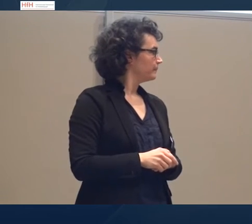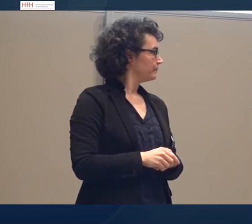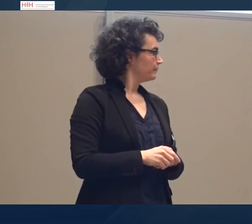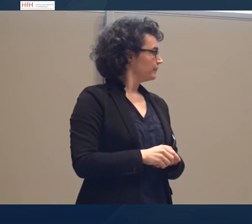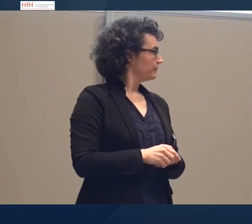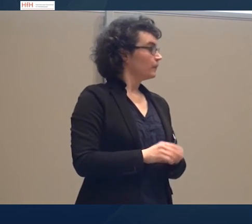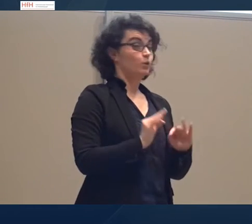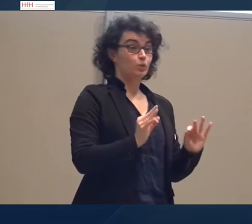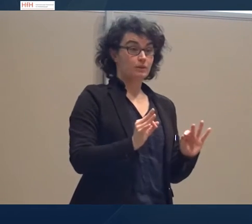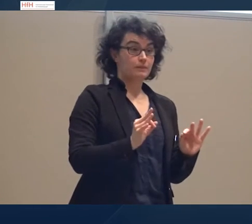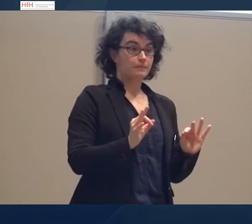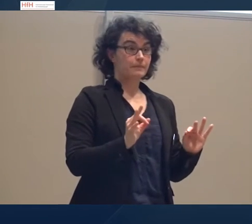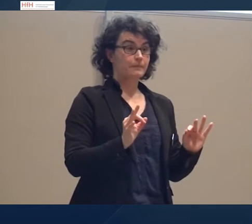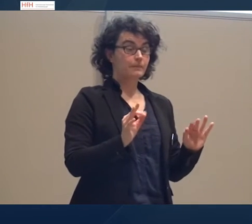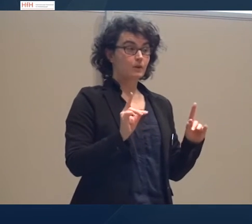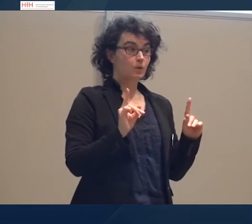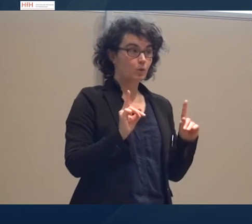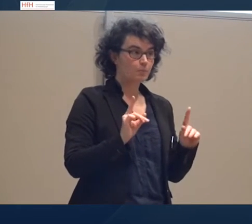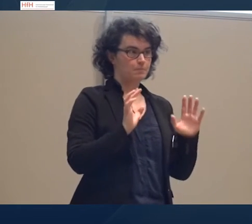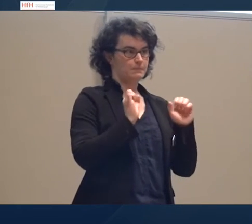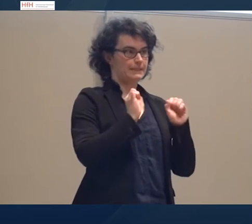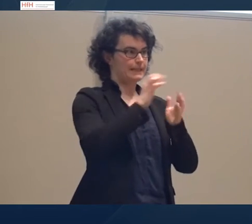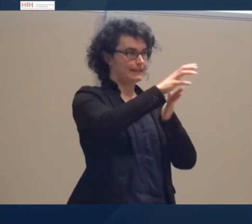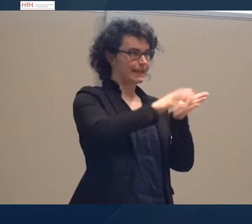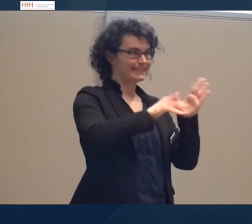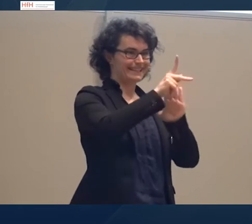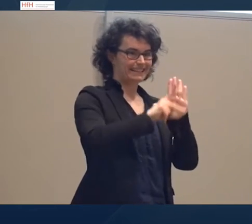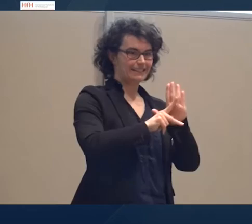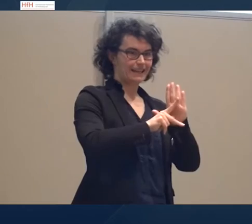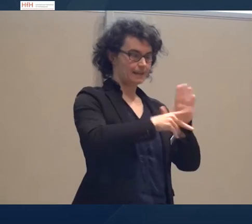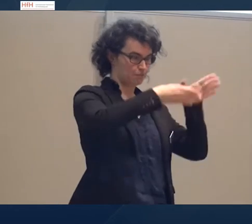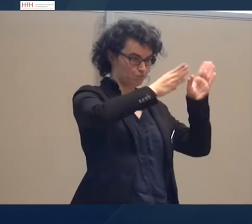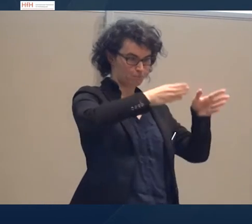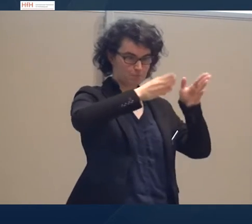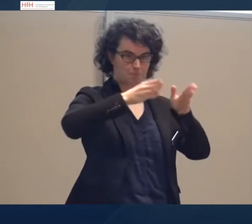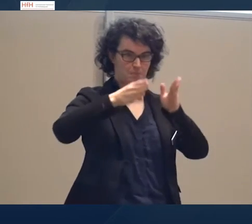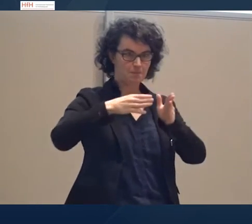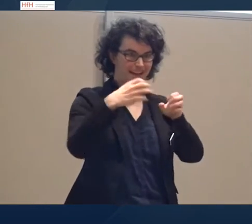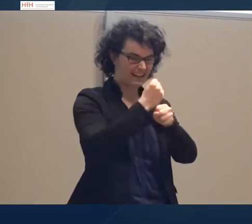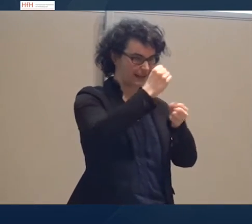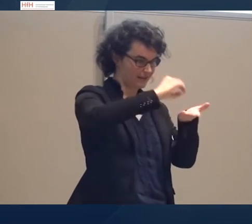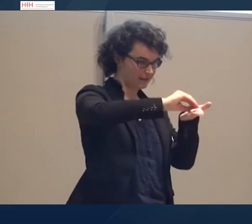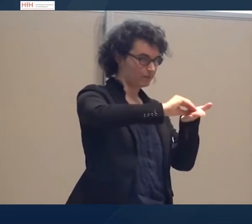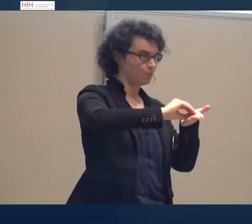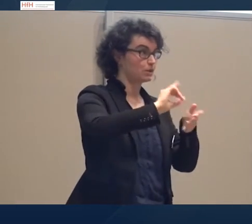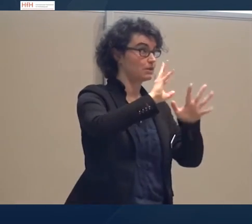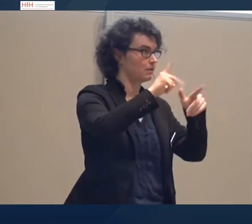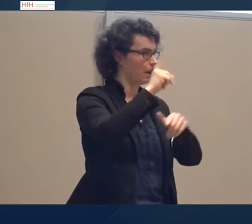Gut, jetzt, um diese Textkriterien zu erkennen, müssen wir, das habe ich schon erwähnt, ganz viel im Kopf haben. Das ist ganz viel